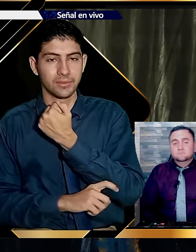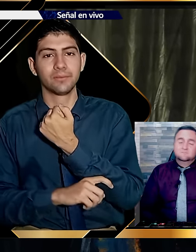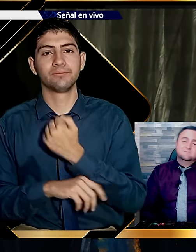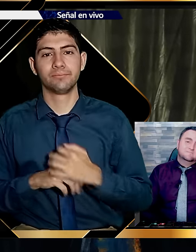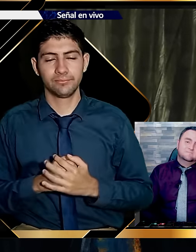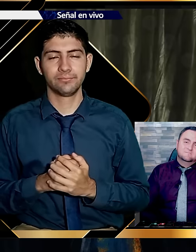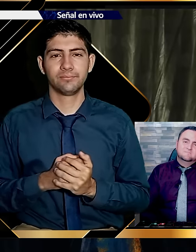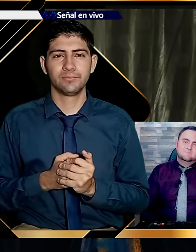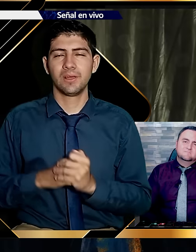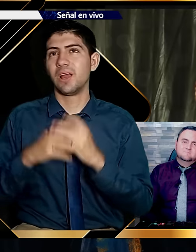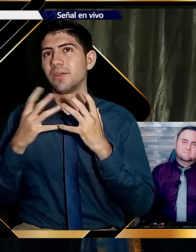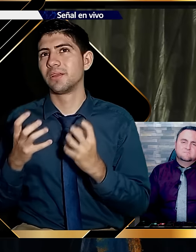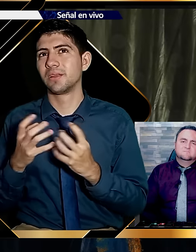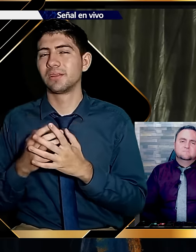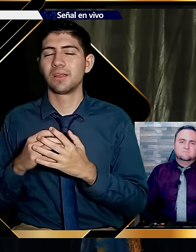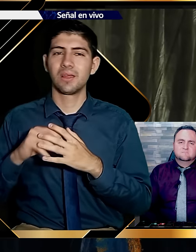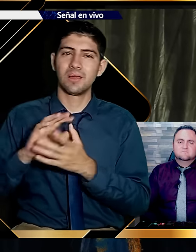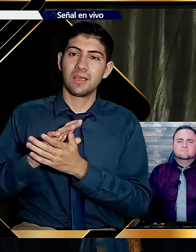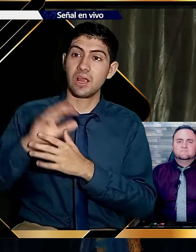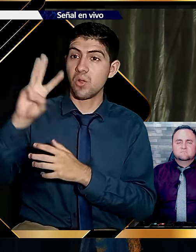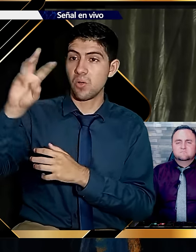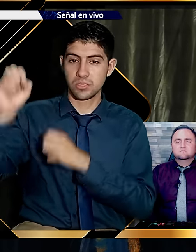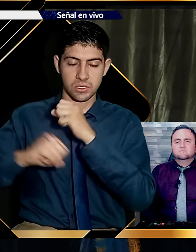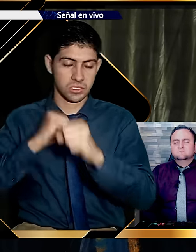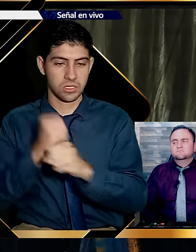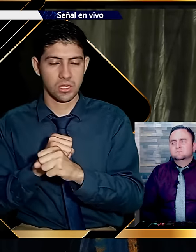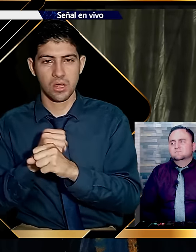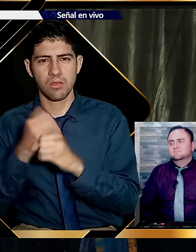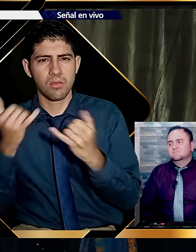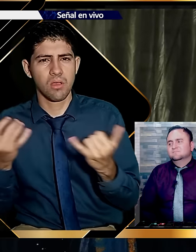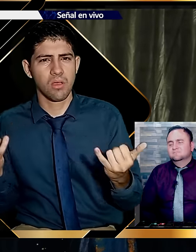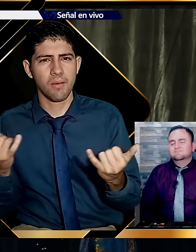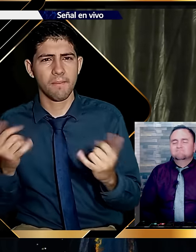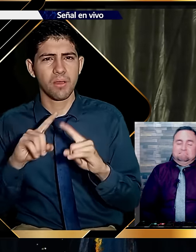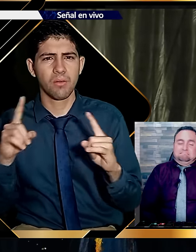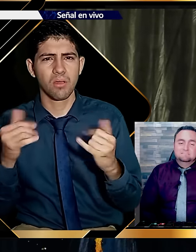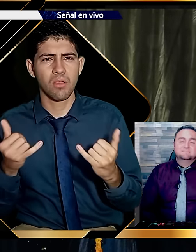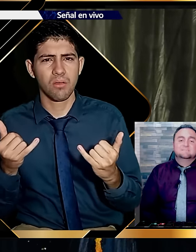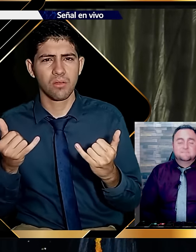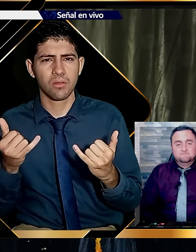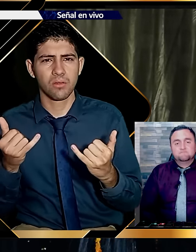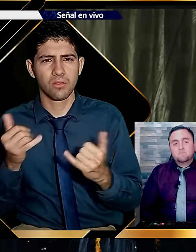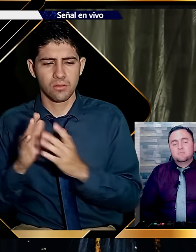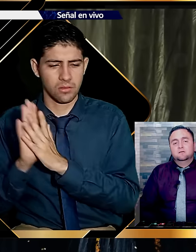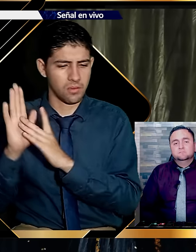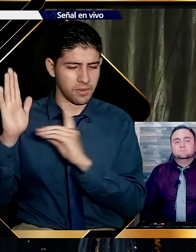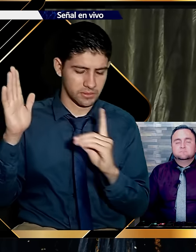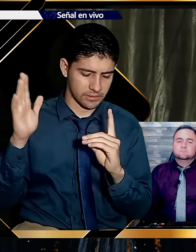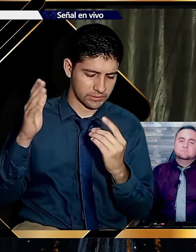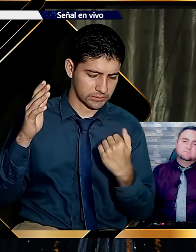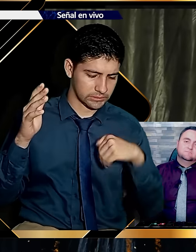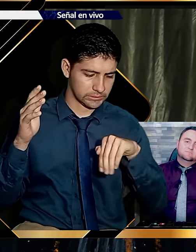Haber dicho. Estuve en los ochenta años. Celebrando. Quise estar en los ochenta y cinco. Y no hicieron nada. De que serviría. Haber estado